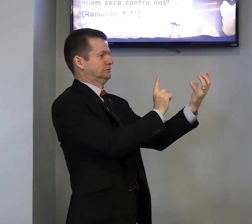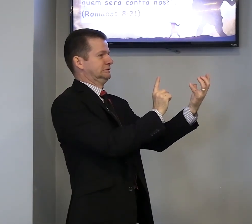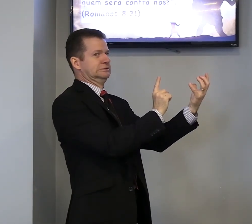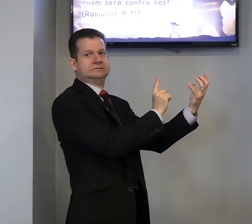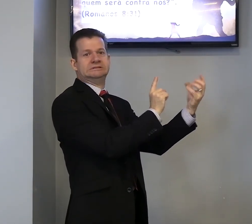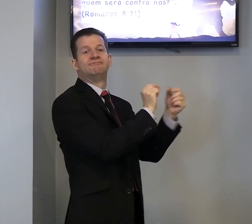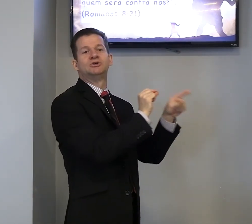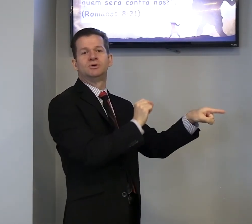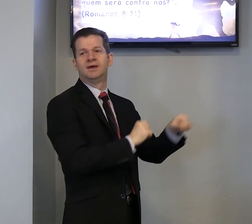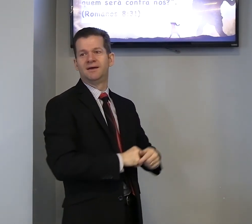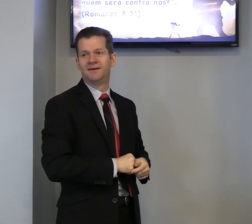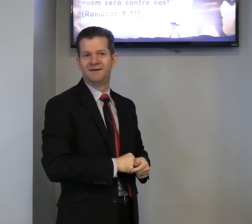faz o que?